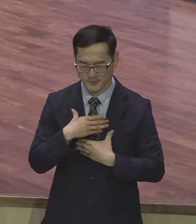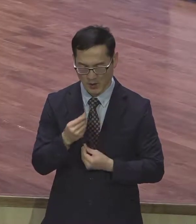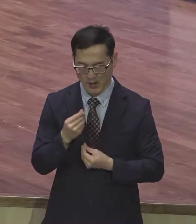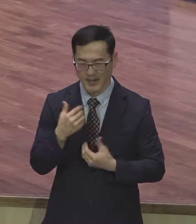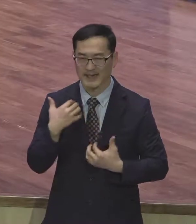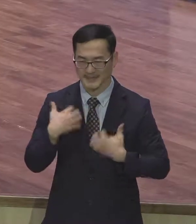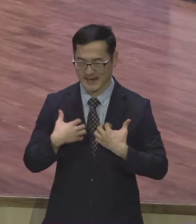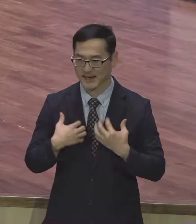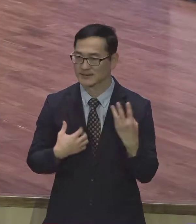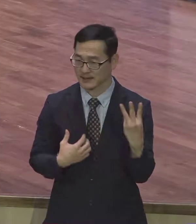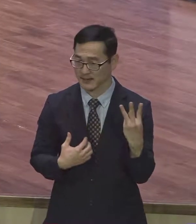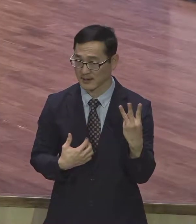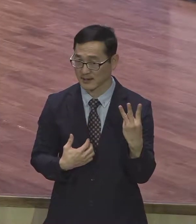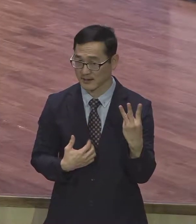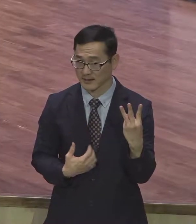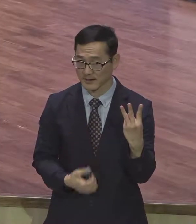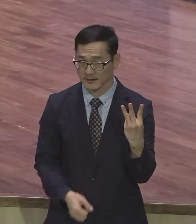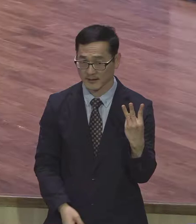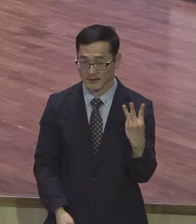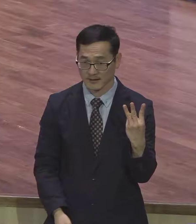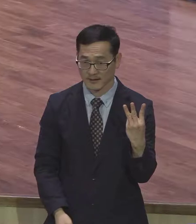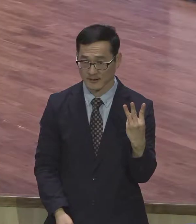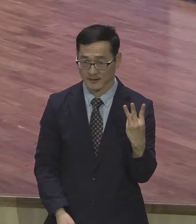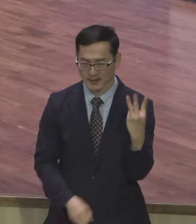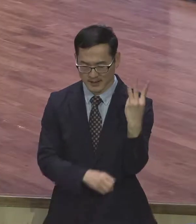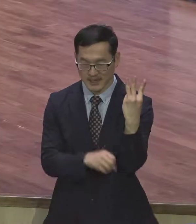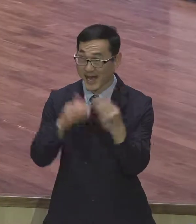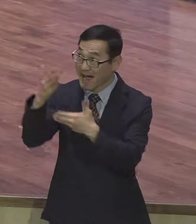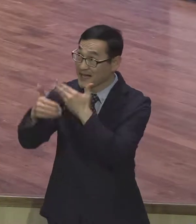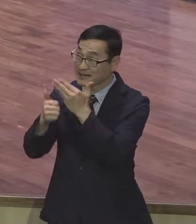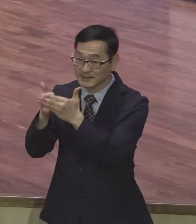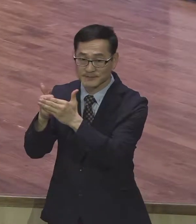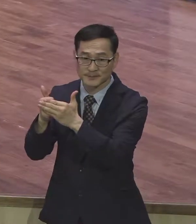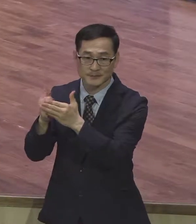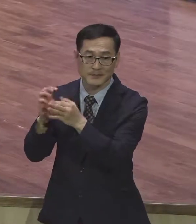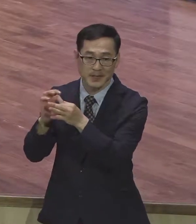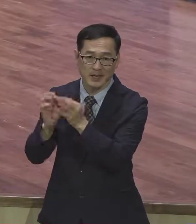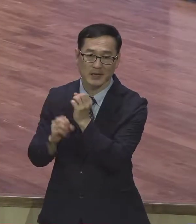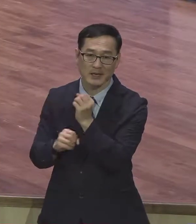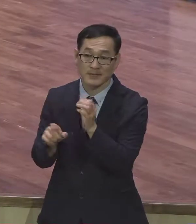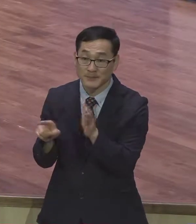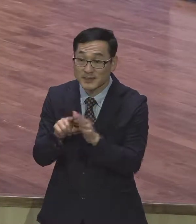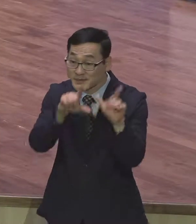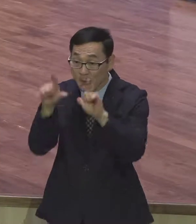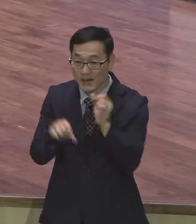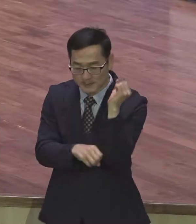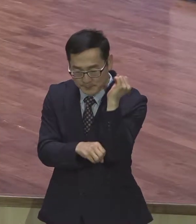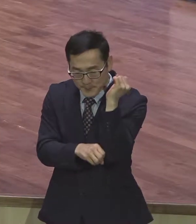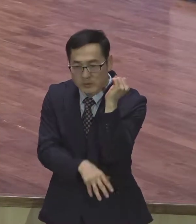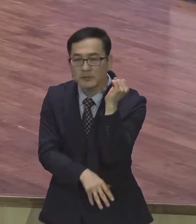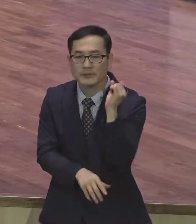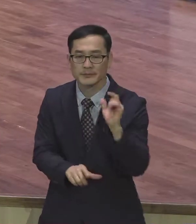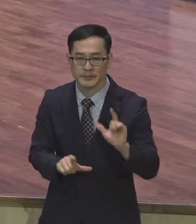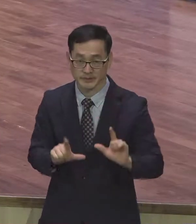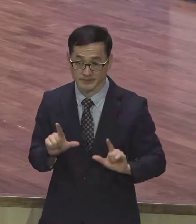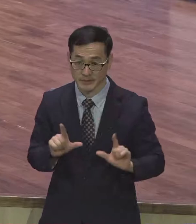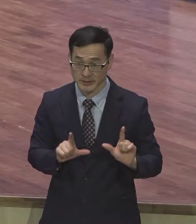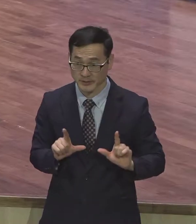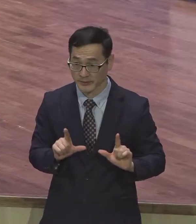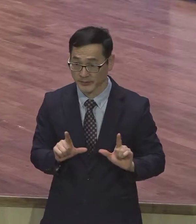어이와 평강과 희락이 이게 본질이에요 신앙생활은 본질이라 우리 마음에 가장 중요한 것이 이것이 있어야